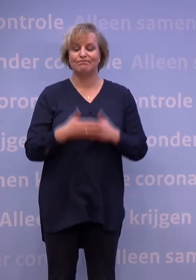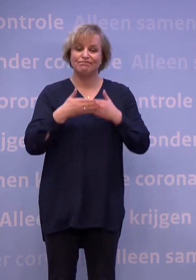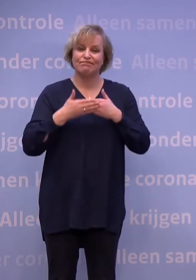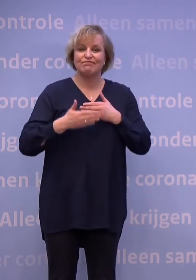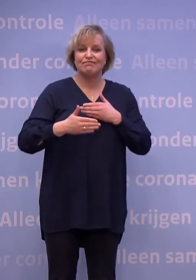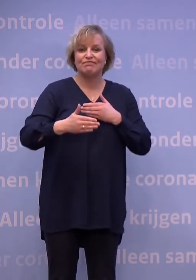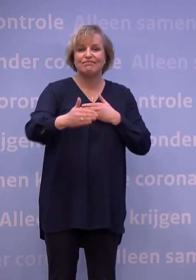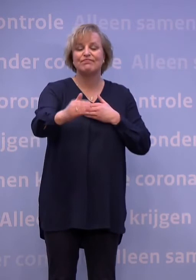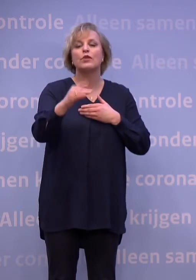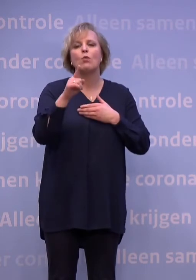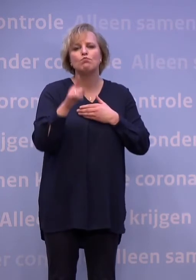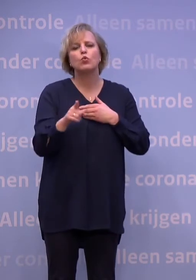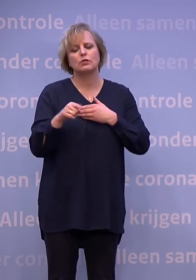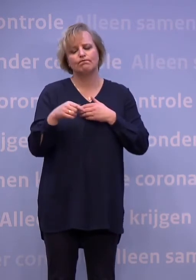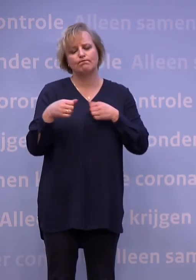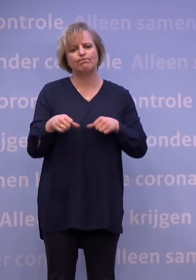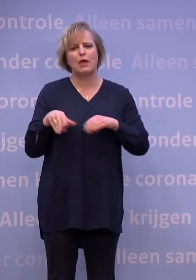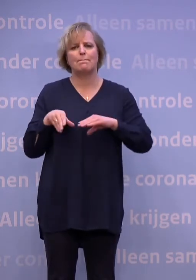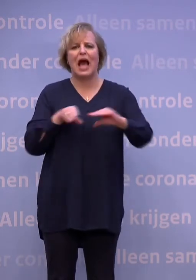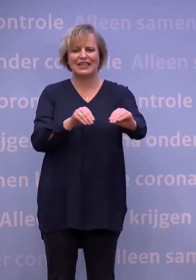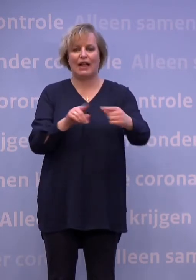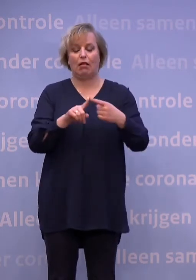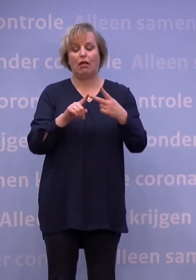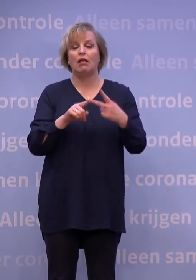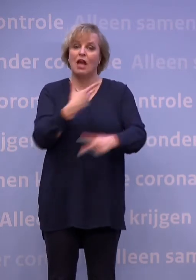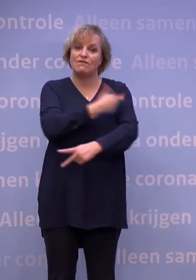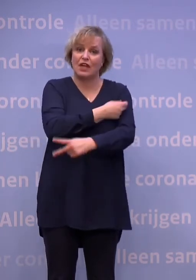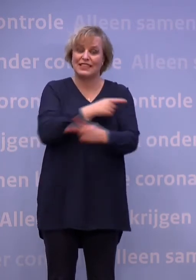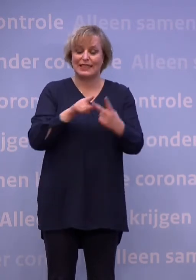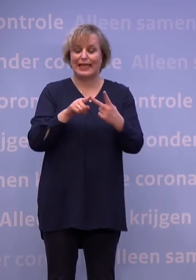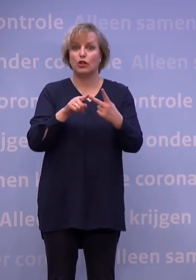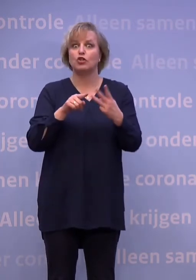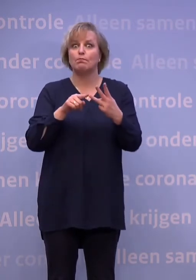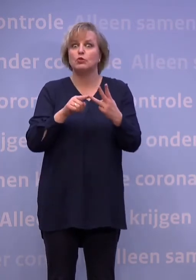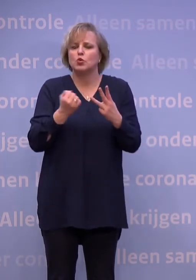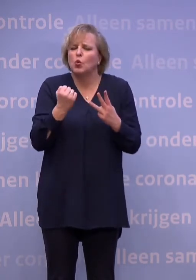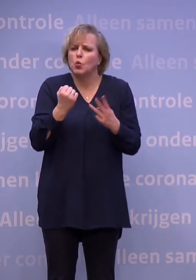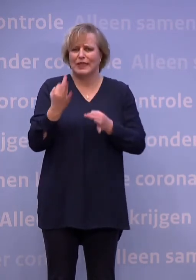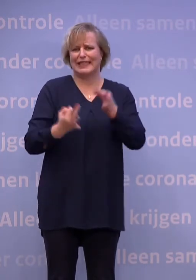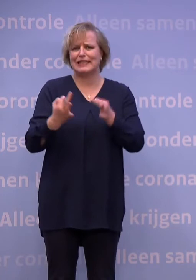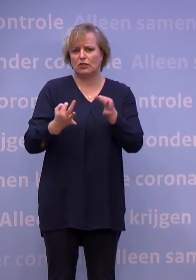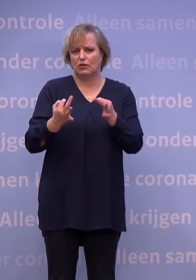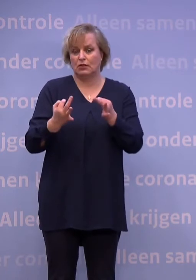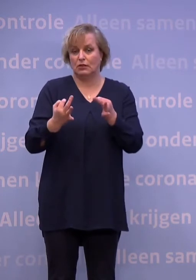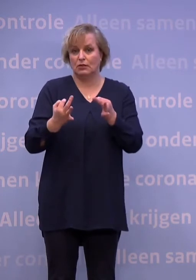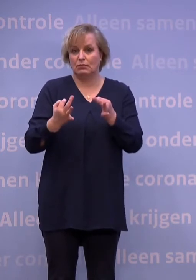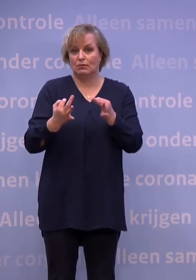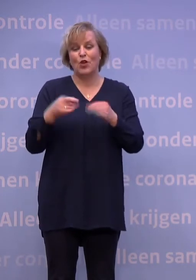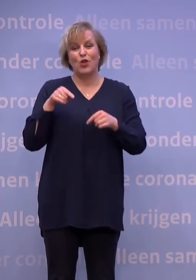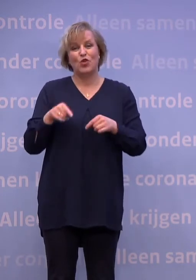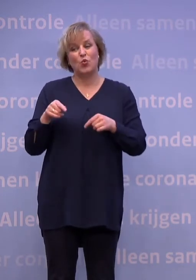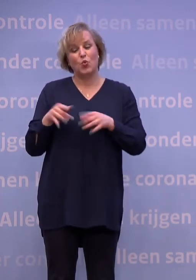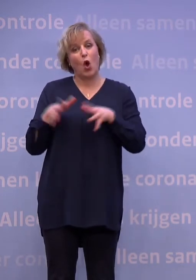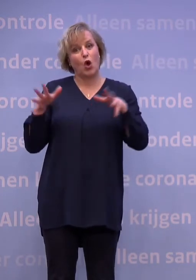hebben van ferme maatregelen, van vaccineren en van intensiever testen. Want zeker met de Britse